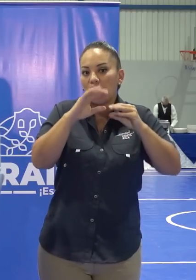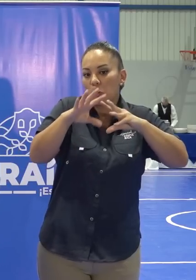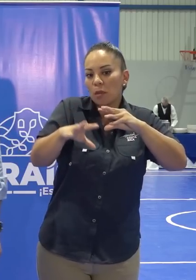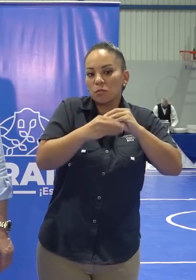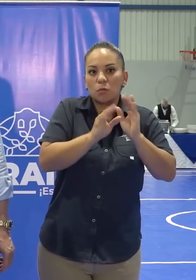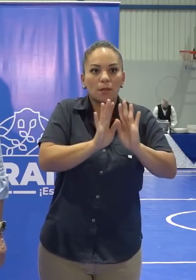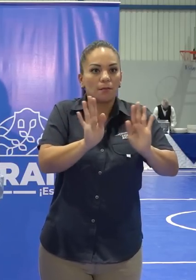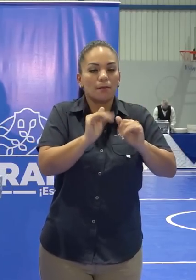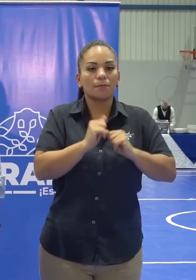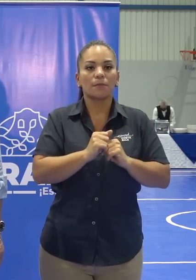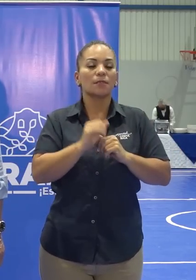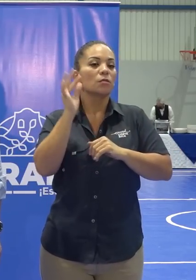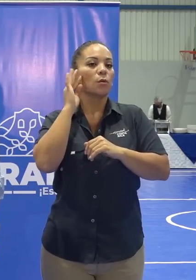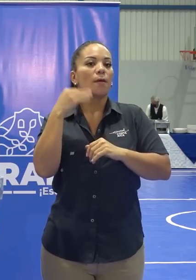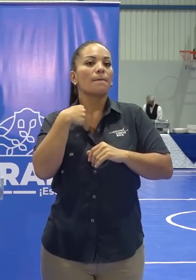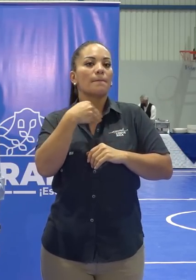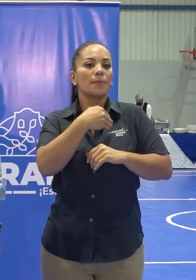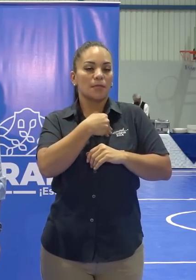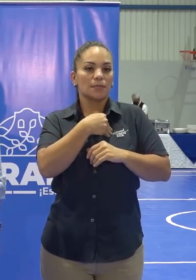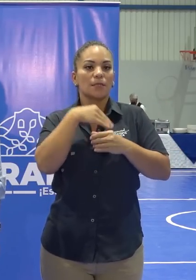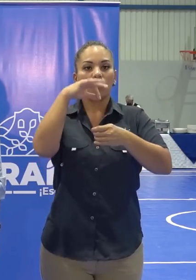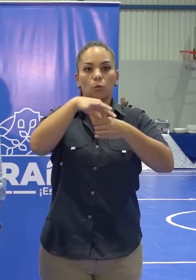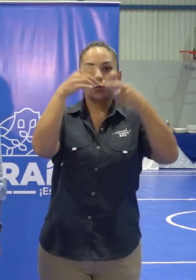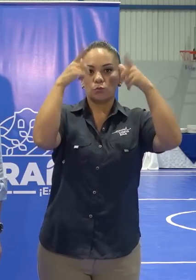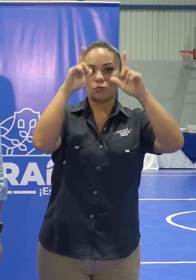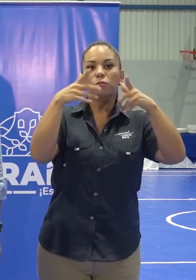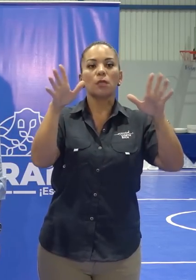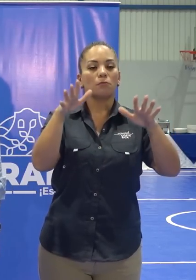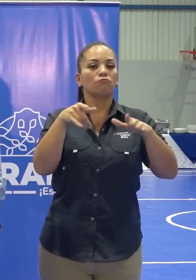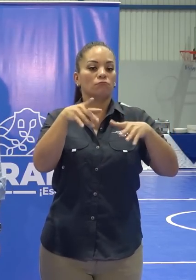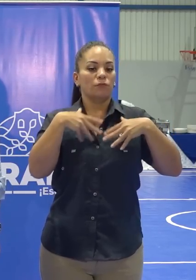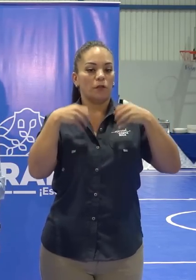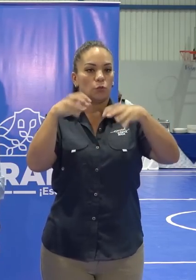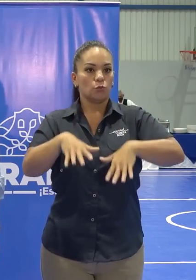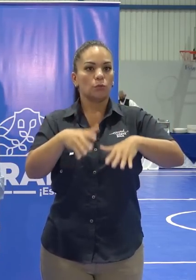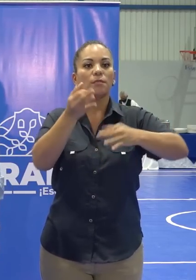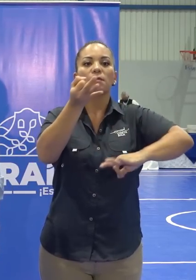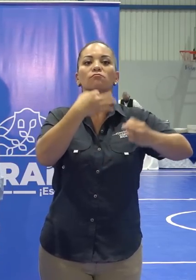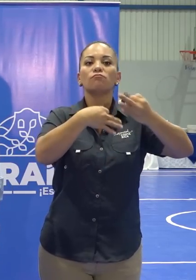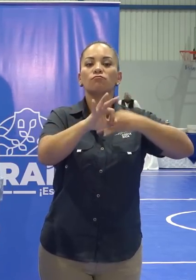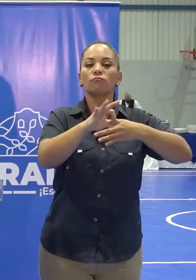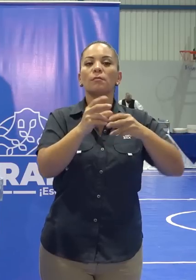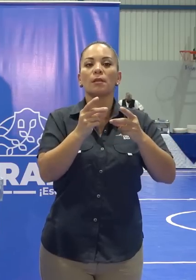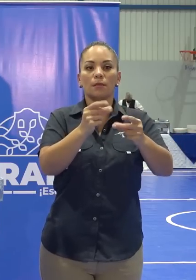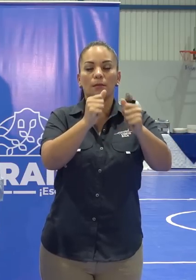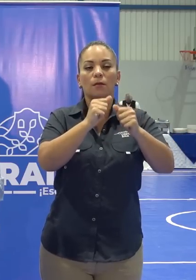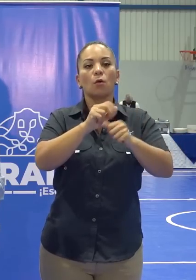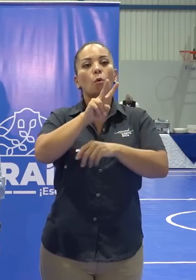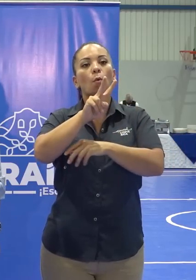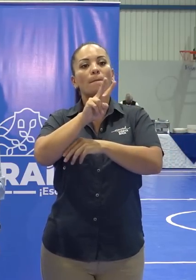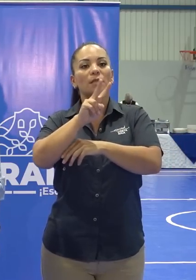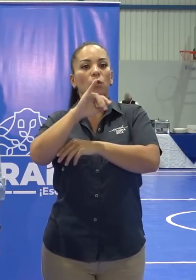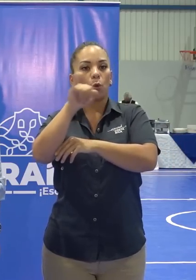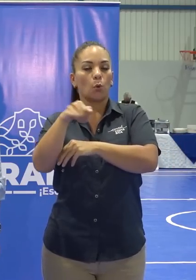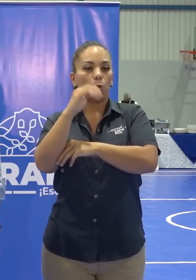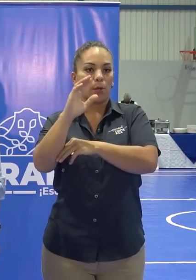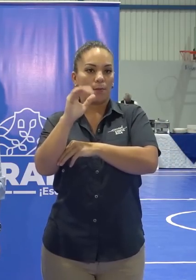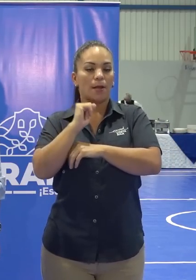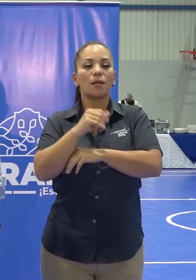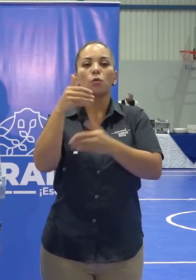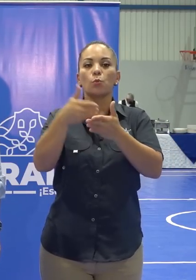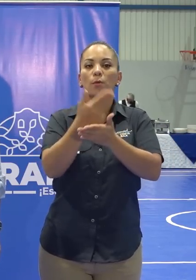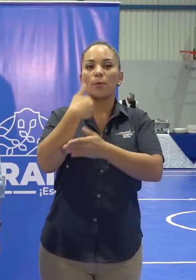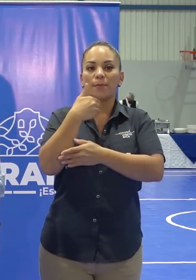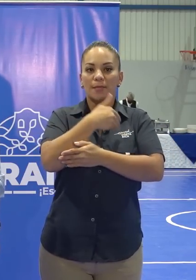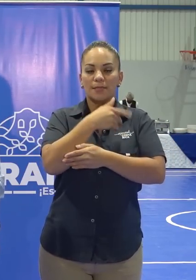La señora ministra presentó su renuncia. Ya la reemplazamos inmediatamente con Víctor Julio Carvajal, que es el